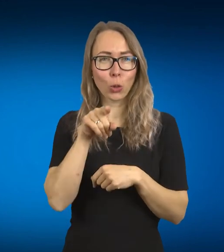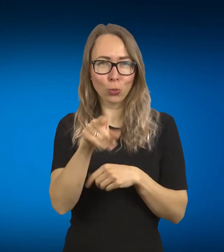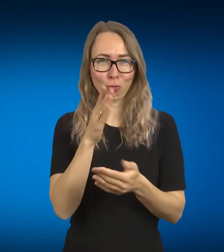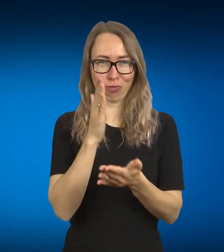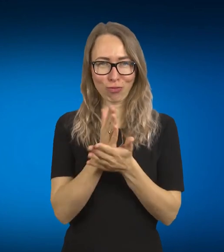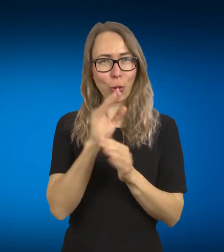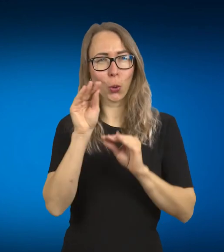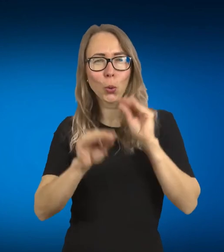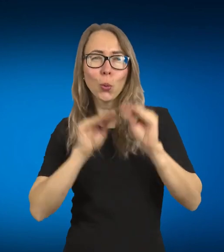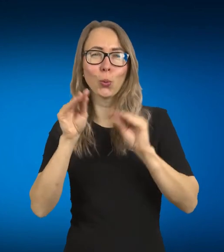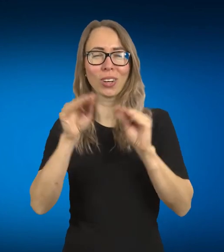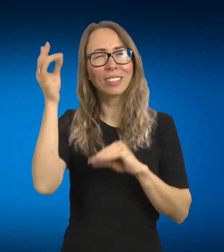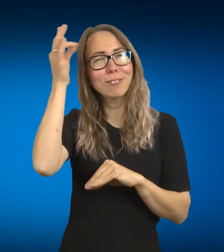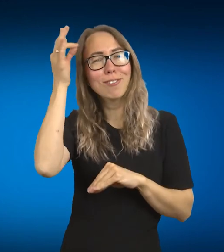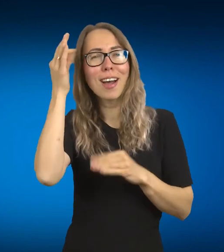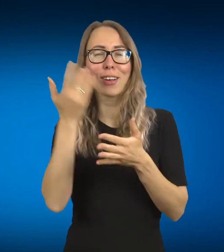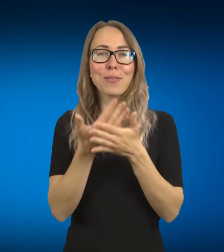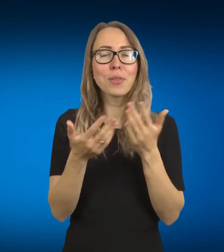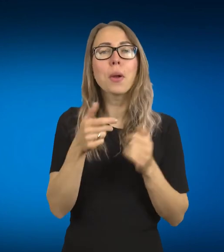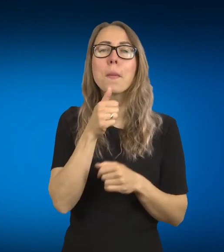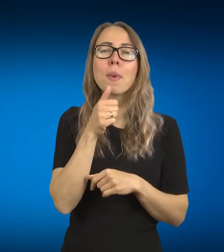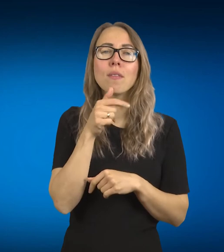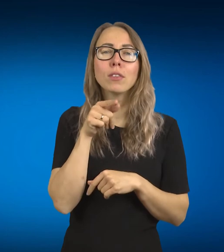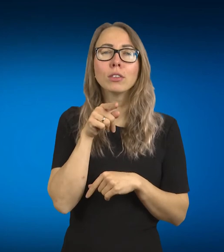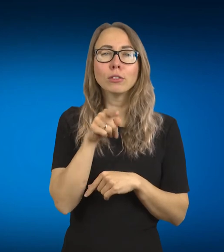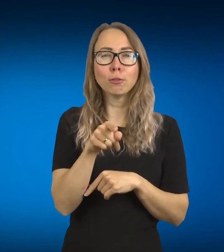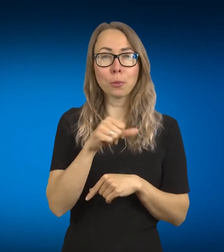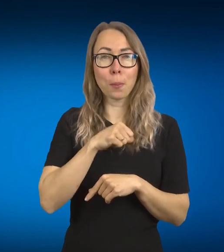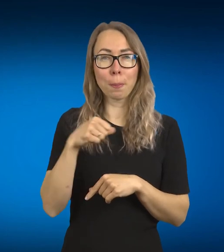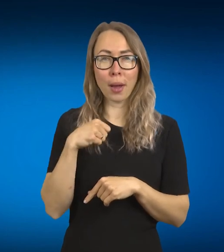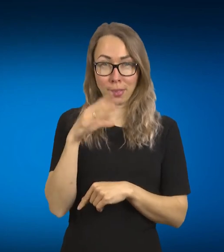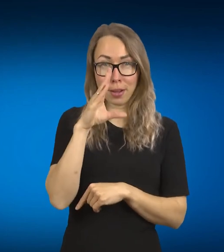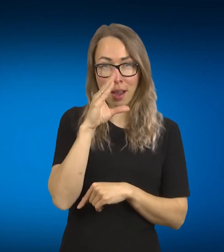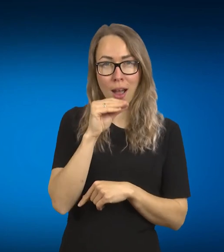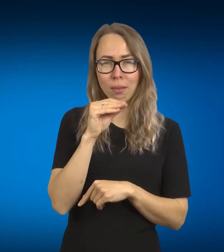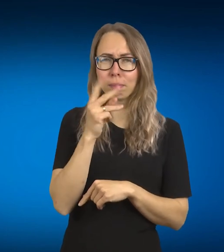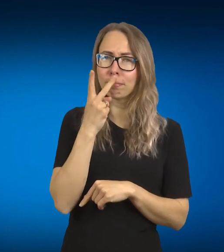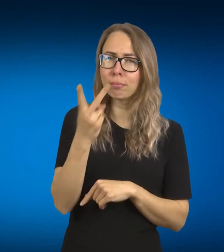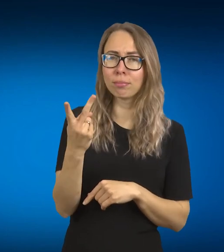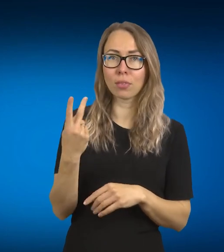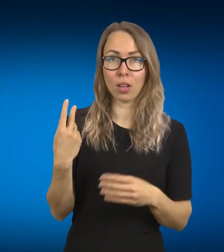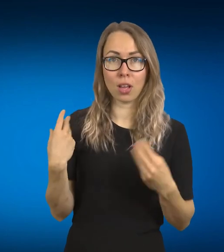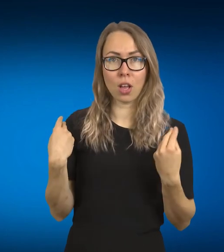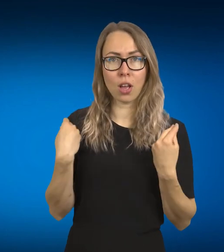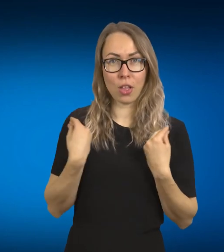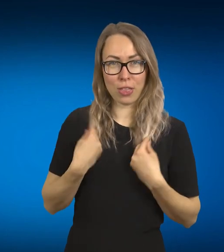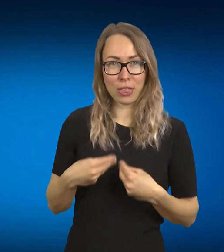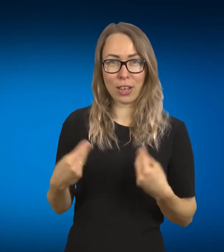matytum kokią nors sąsėvą, tarkim, kaip rūbas, tas, kuri tu, kuri, kad įgautų tam tikrą,